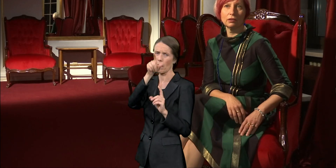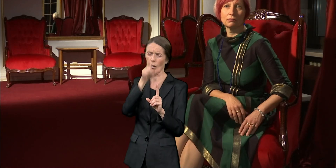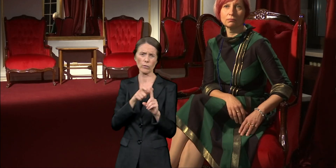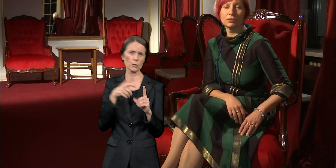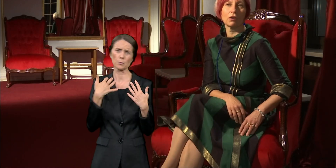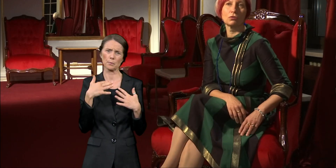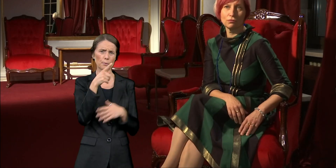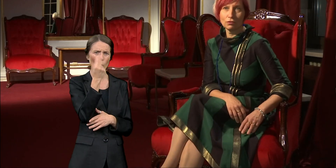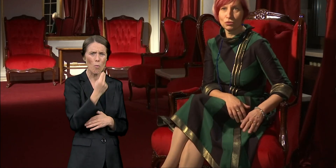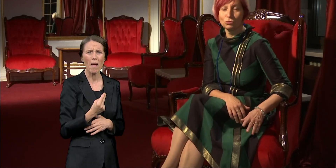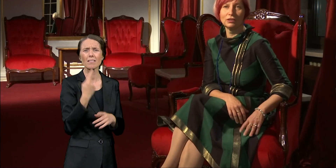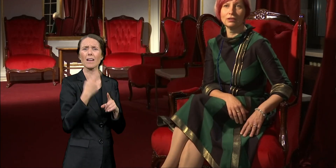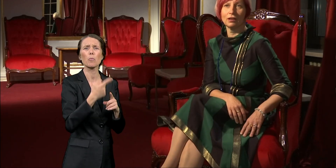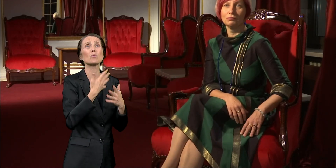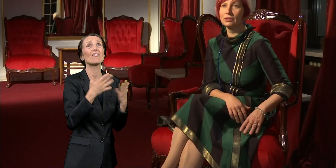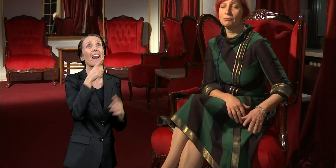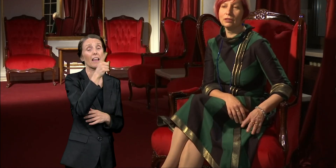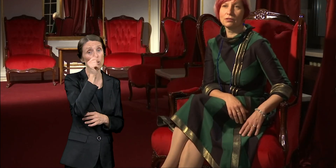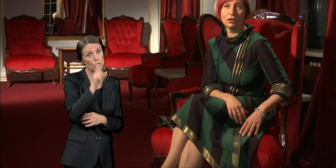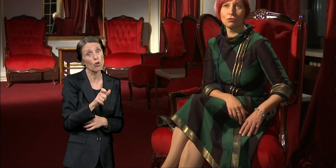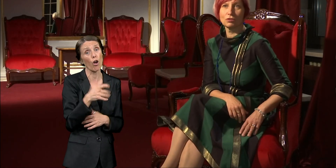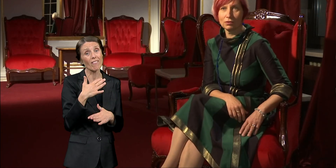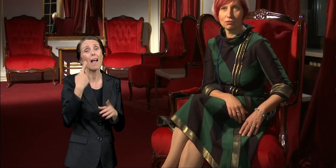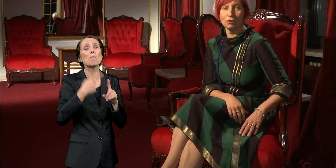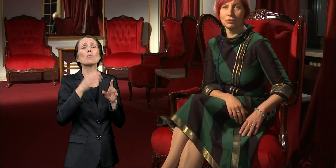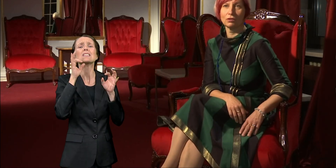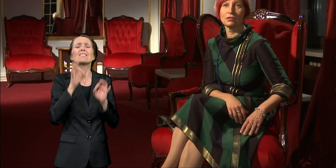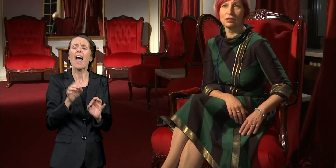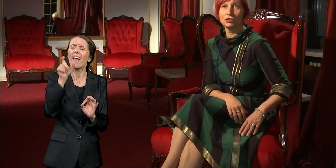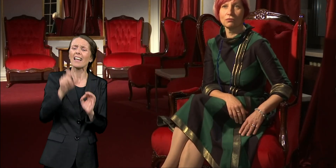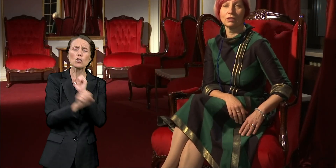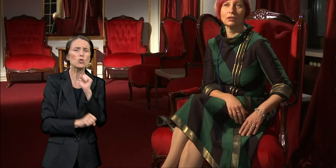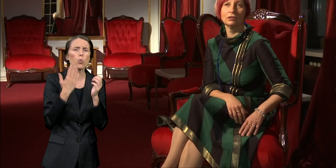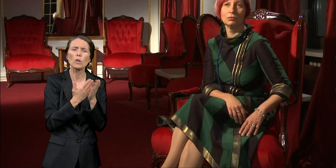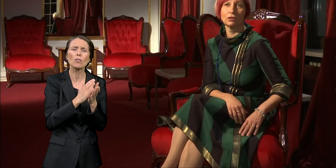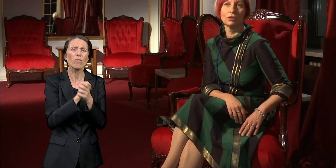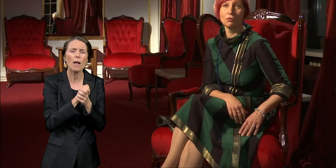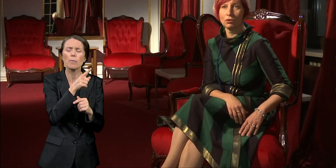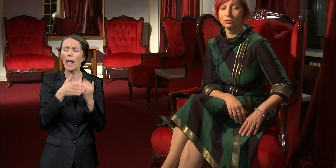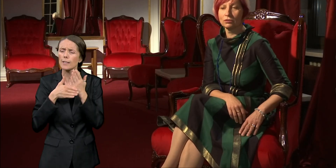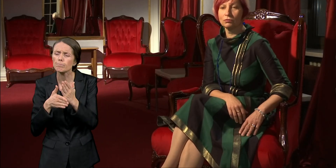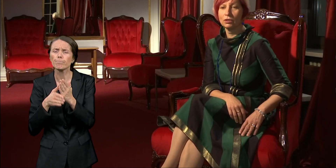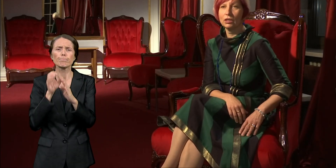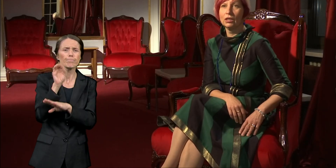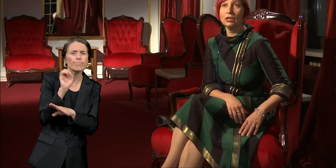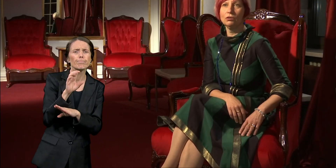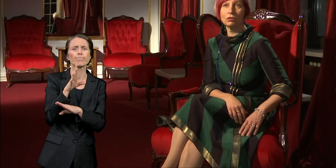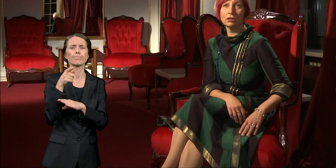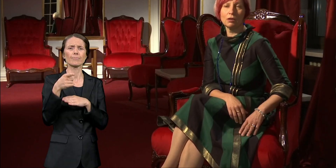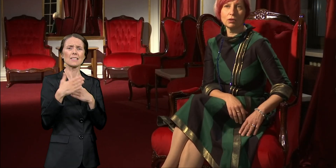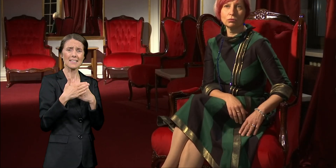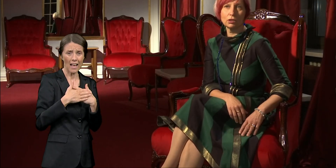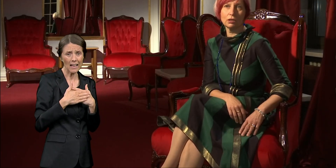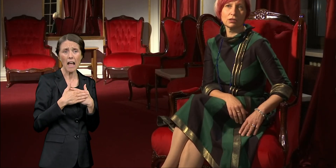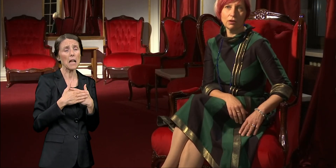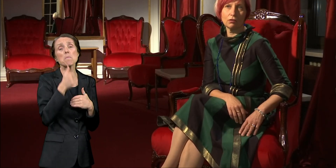prijatelj svakog svog studenta, mada i svake osobe s kojom je ona sarađivala ili bila u nekom kontaktu. I ona